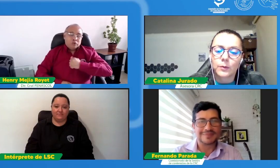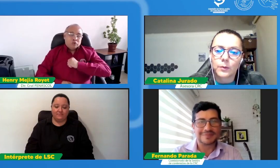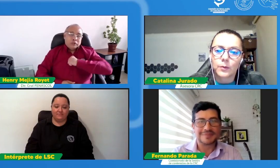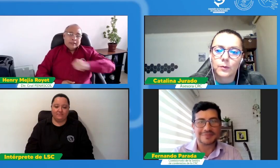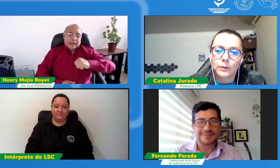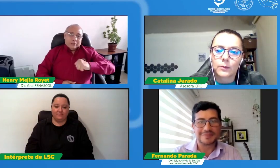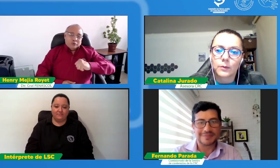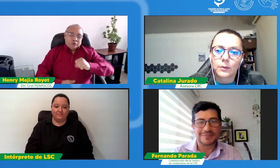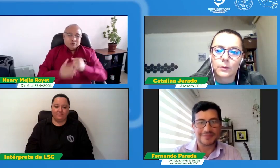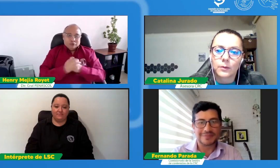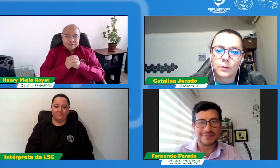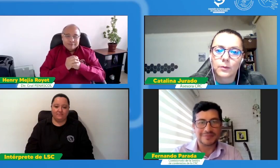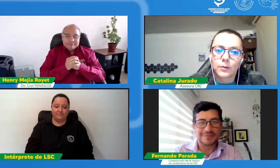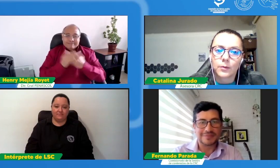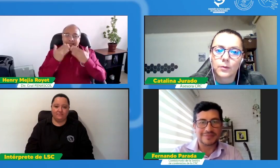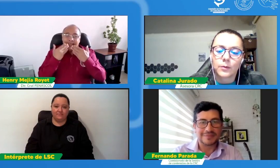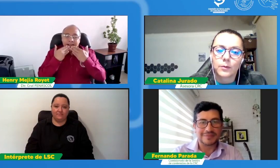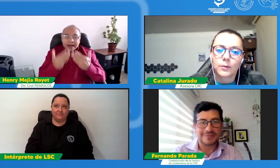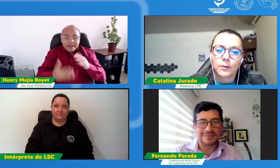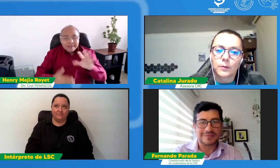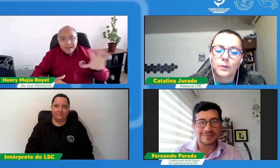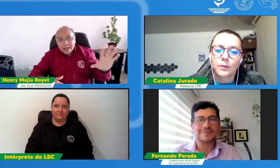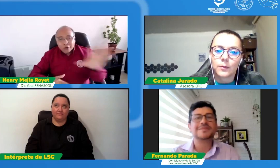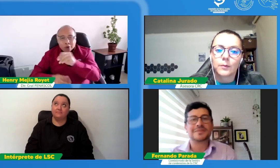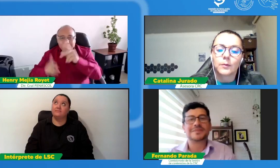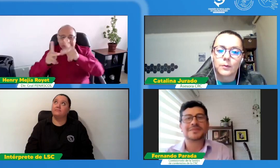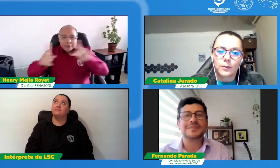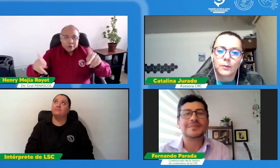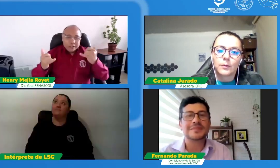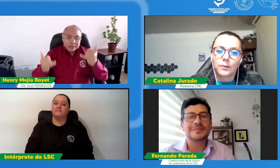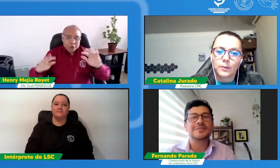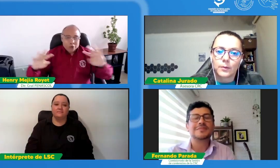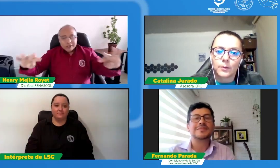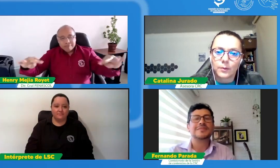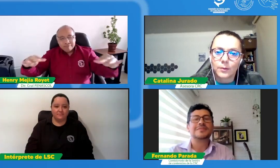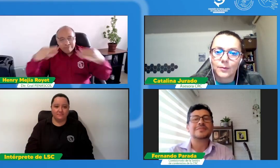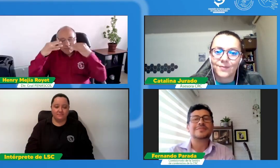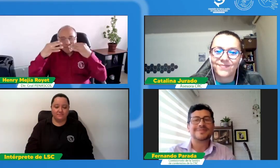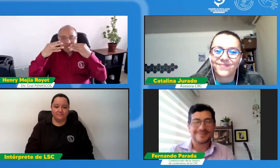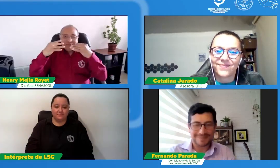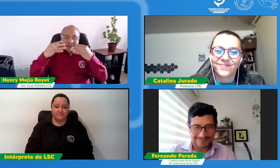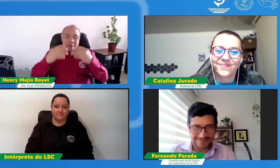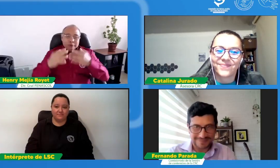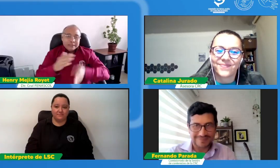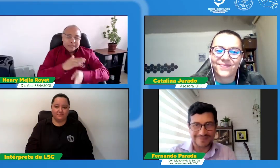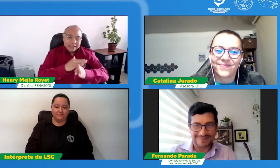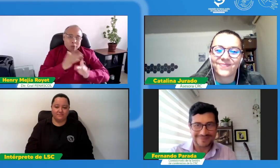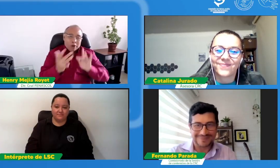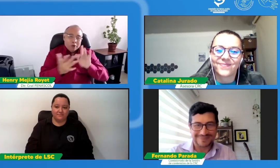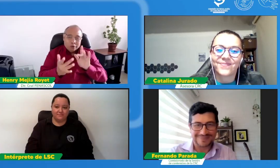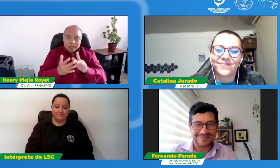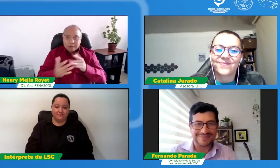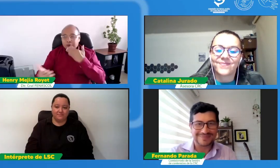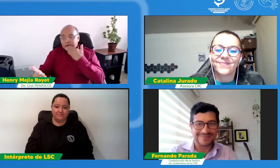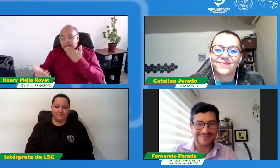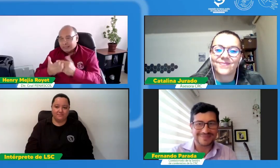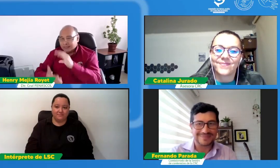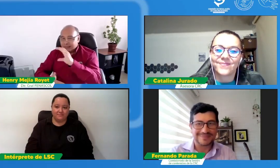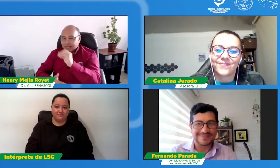necesita las personas sordas como sujetos de derechos muchas gracias a todas las personas que el día de hoy nos están viendo en esta